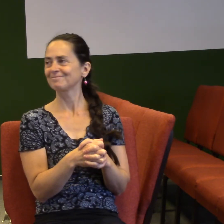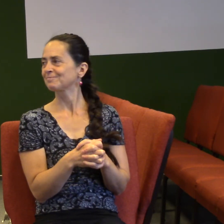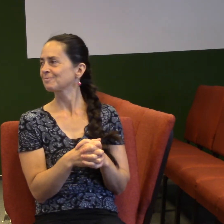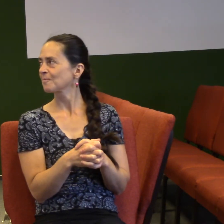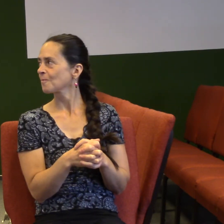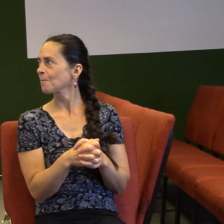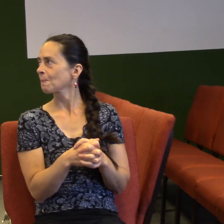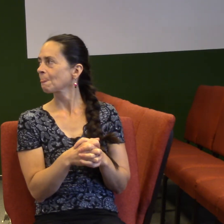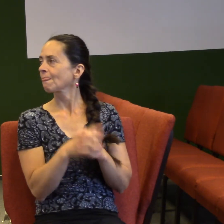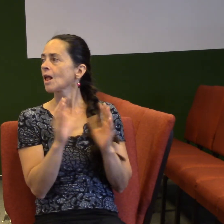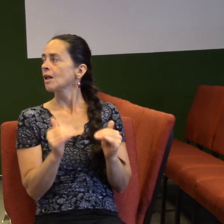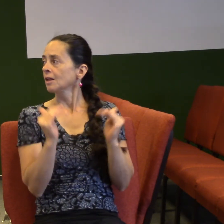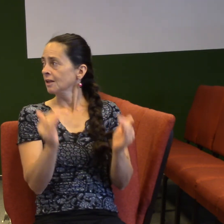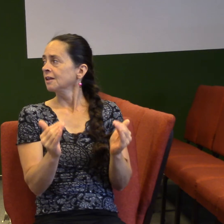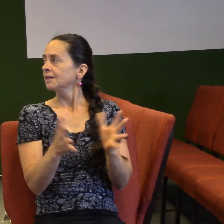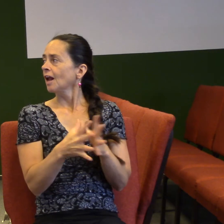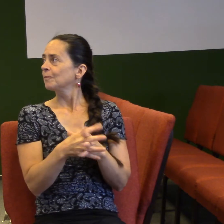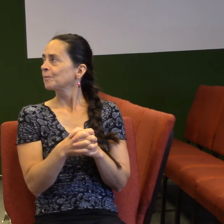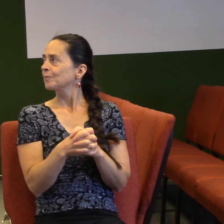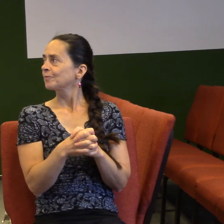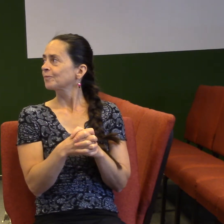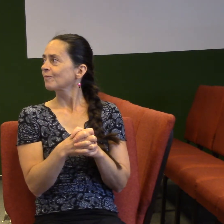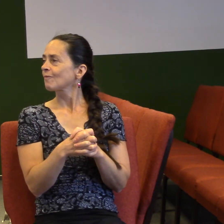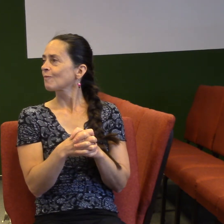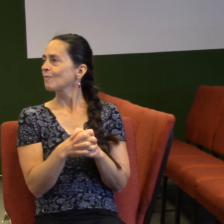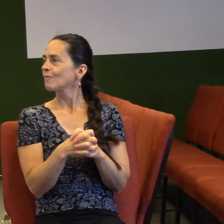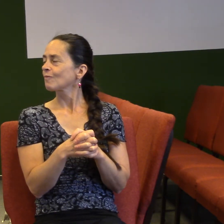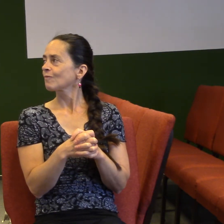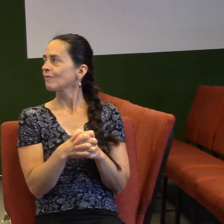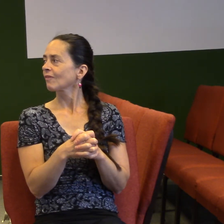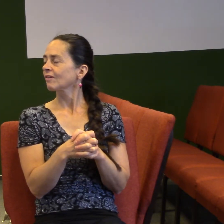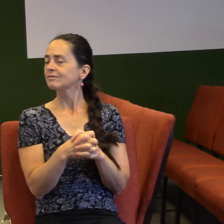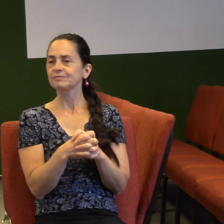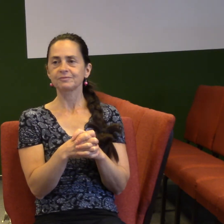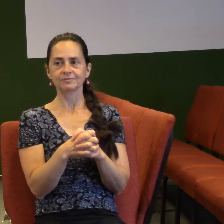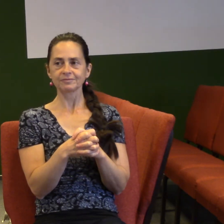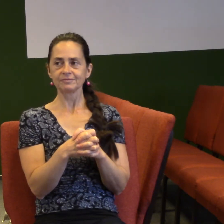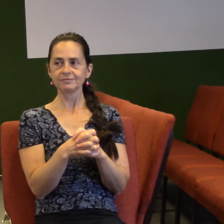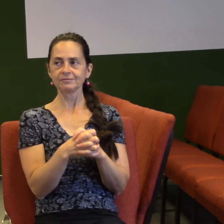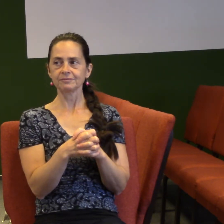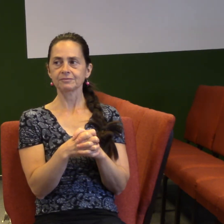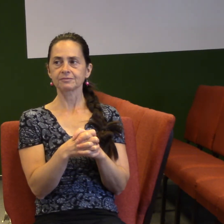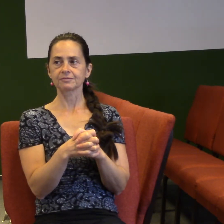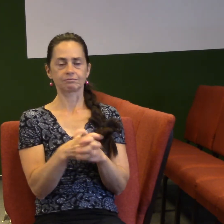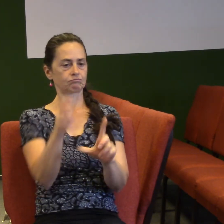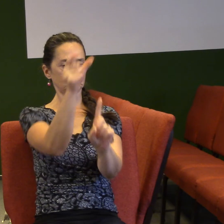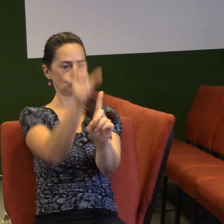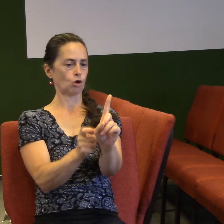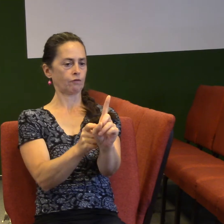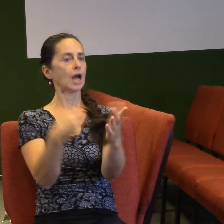Mám to ještě pár věcí a když je člověk horlivý, to chtěl jsem